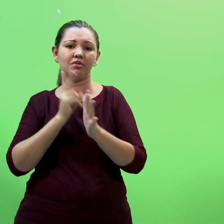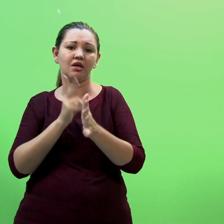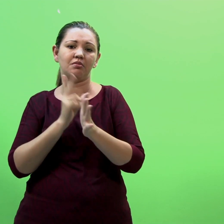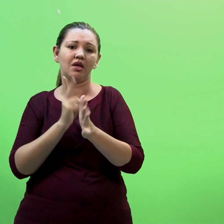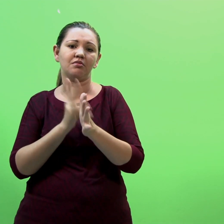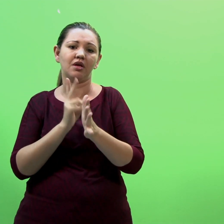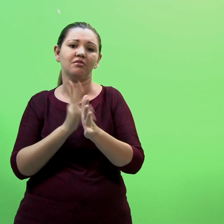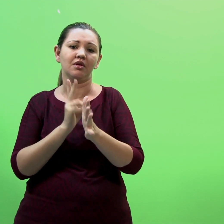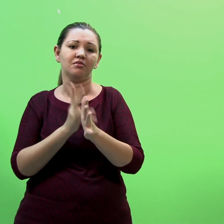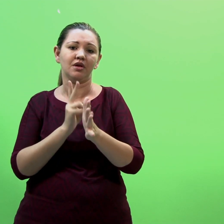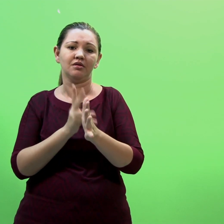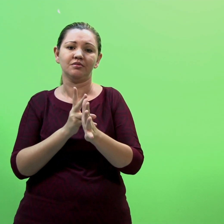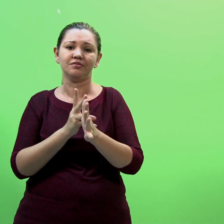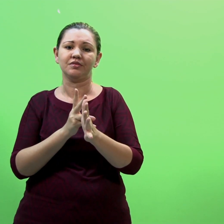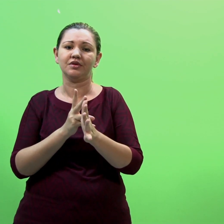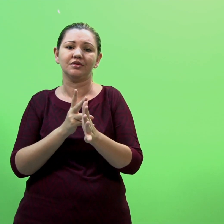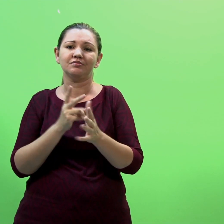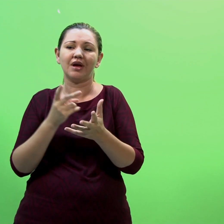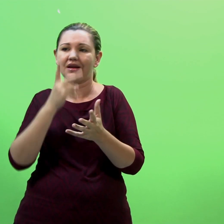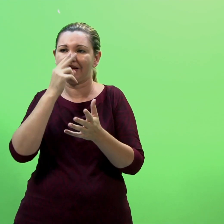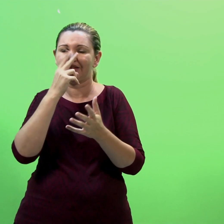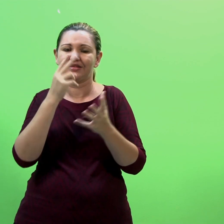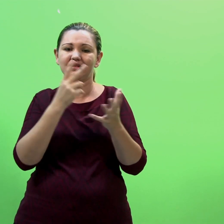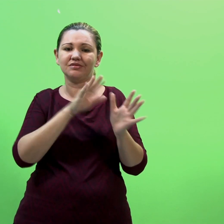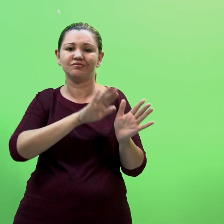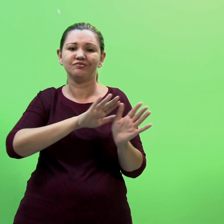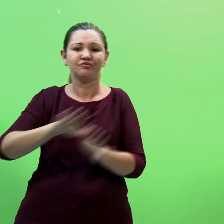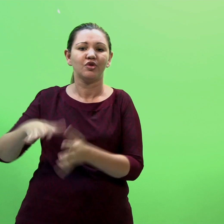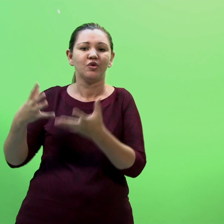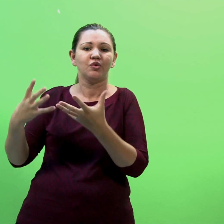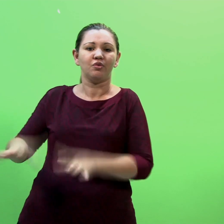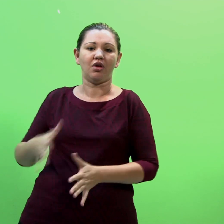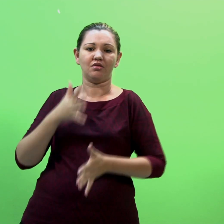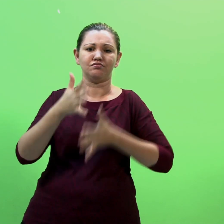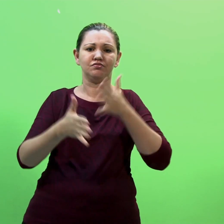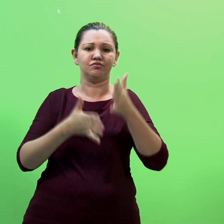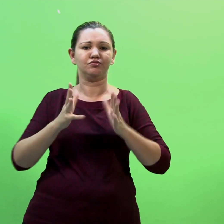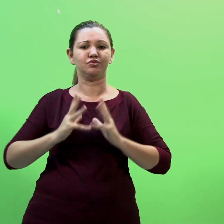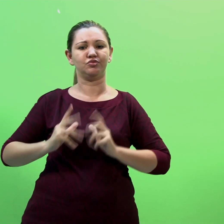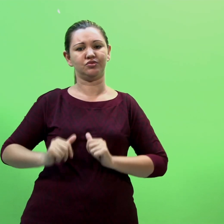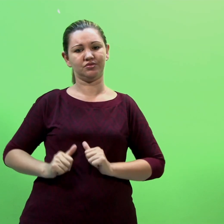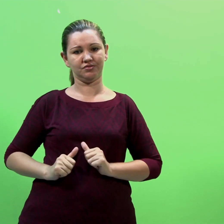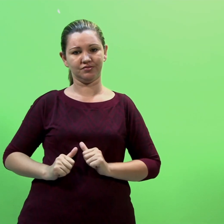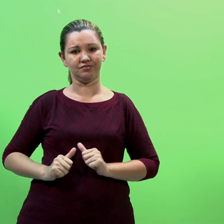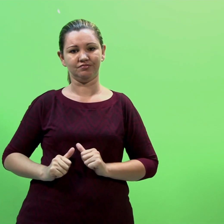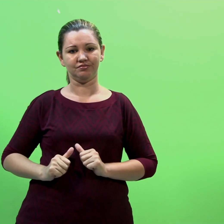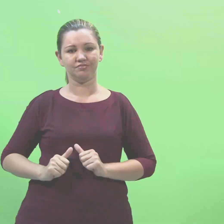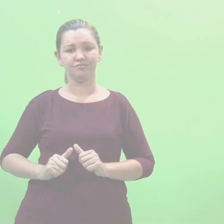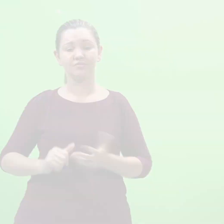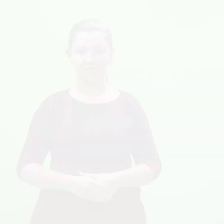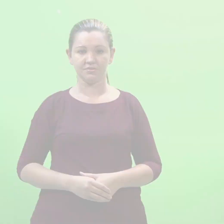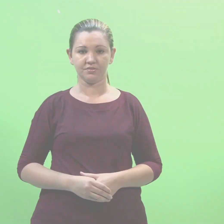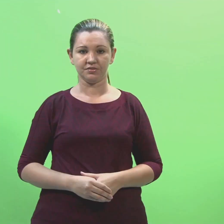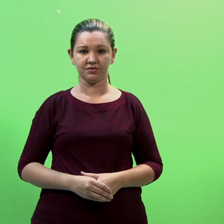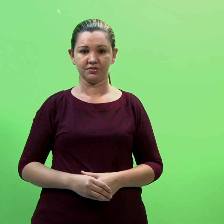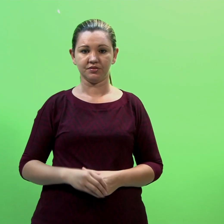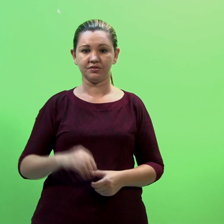intérpretes de Libras Usem uma forma sinalizada da língua oral Em detrimento da língua de sinais Segundo Isham,